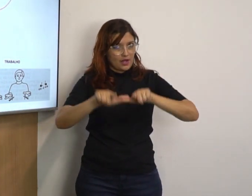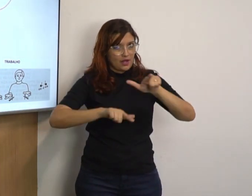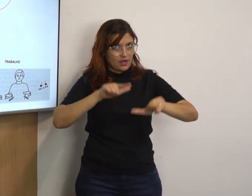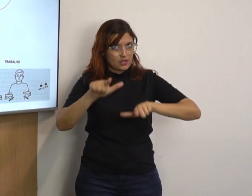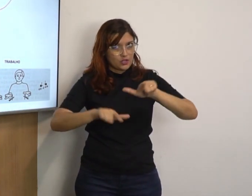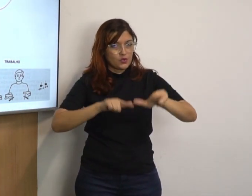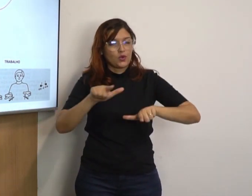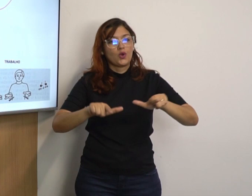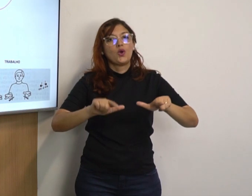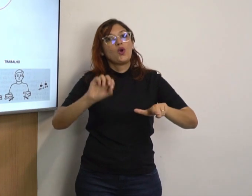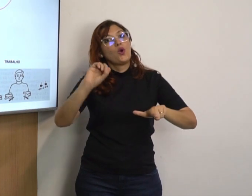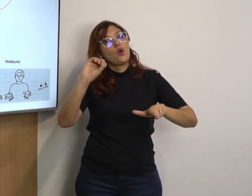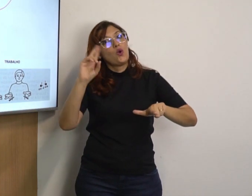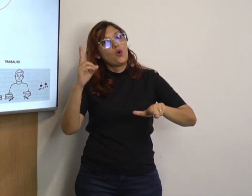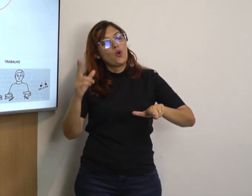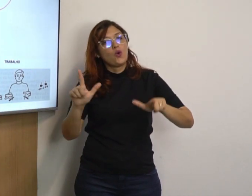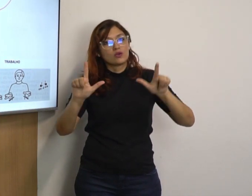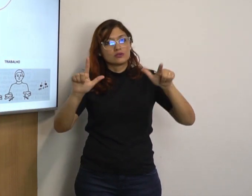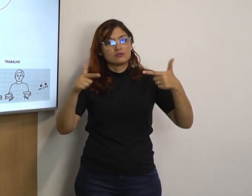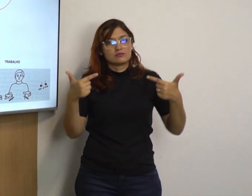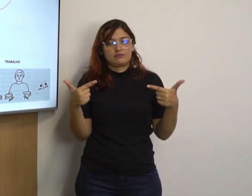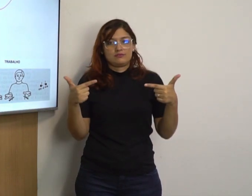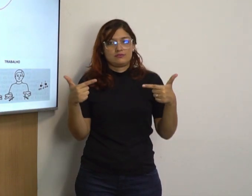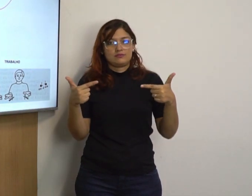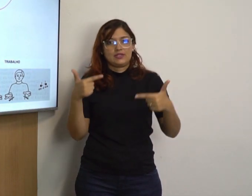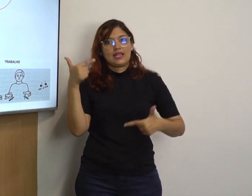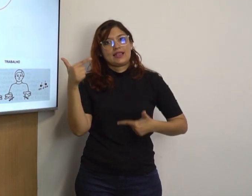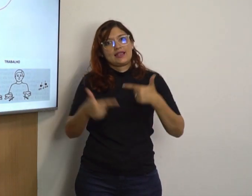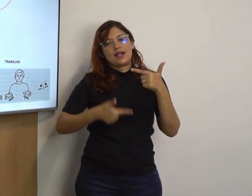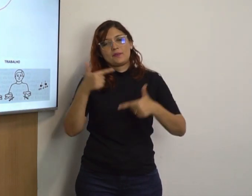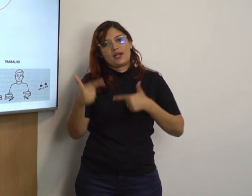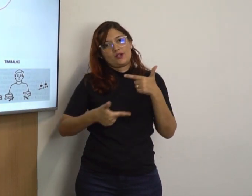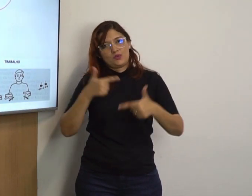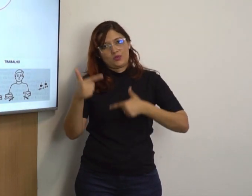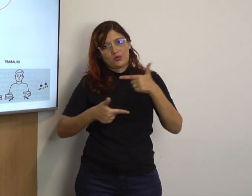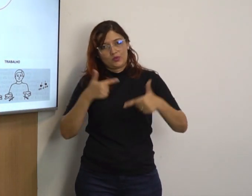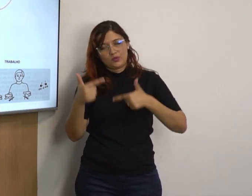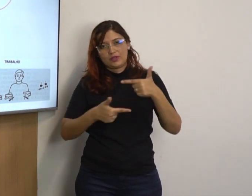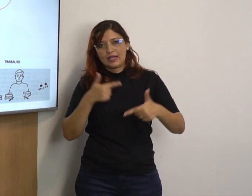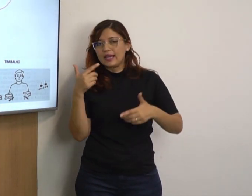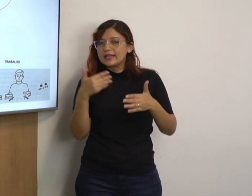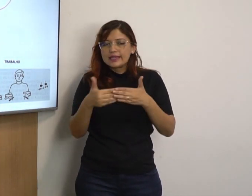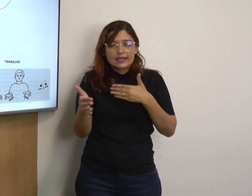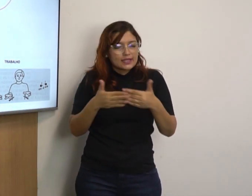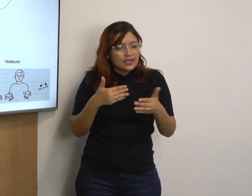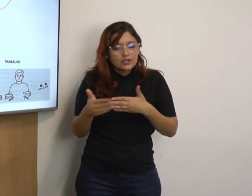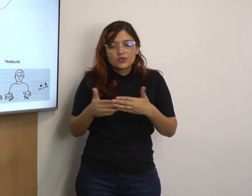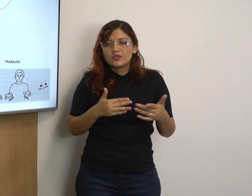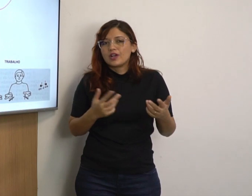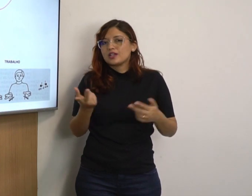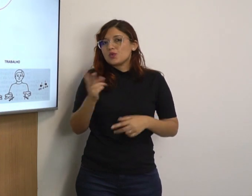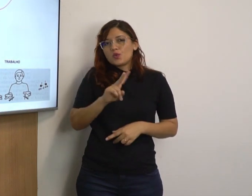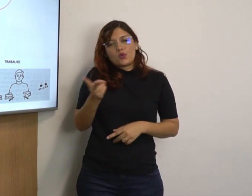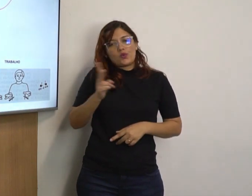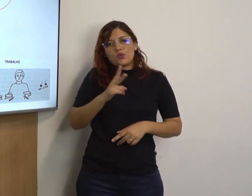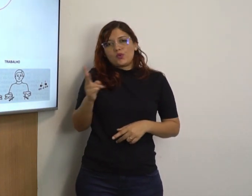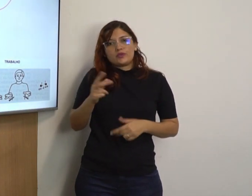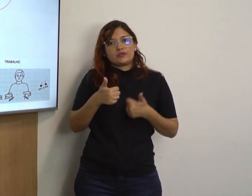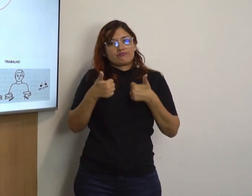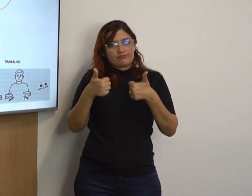palma virada para o chão. Ou, dessa forma. Trabalho. Qualquer um dos dois,